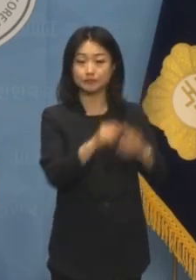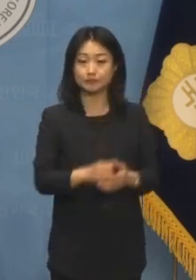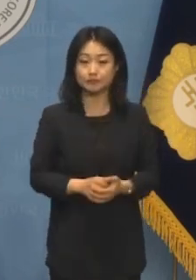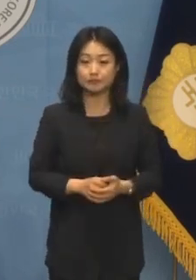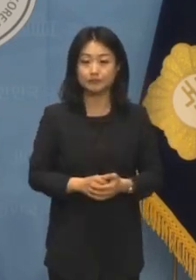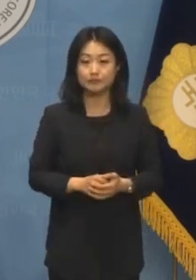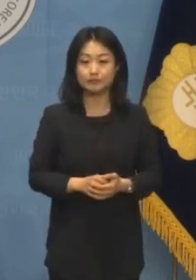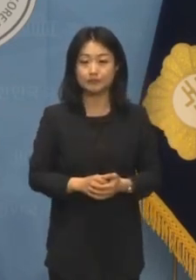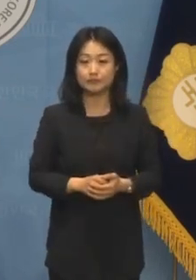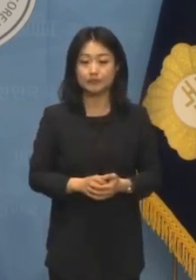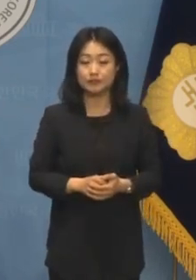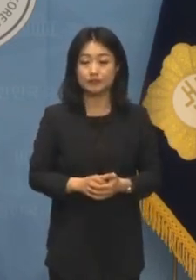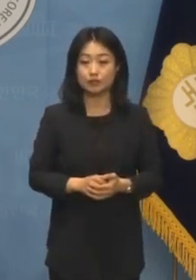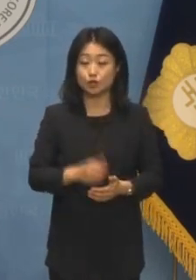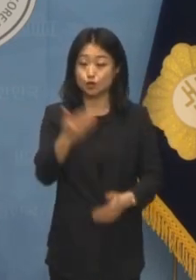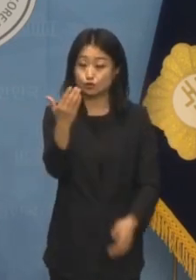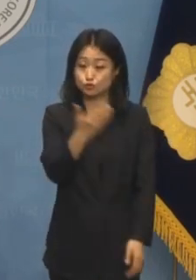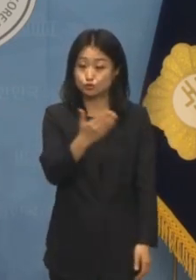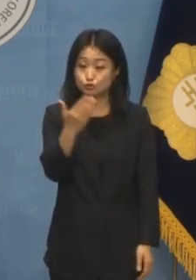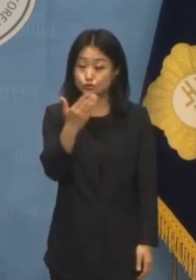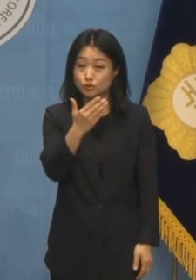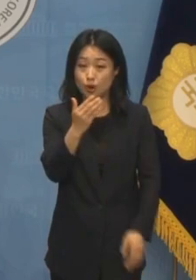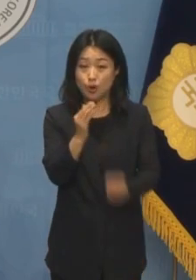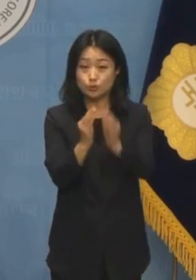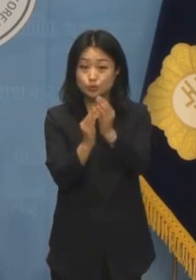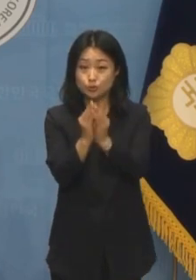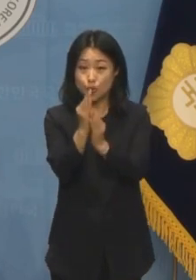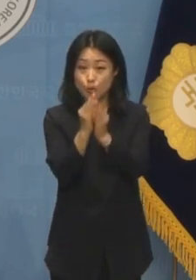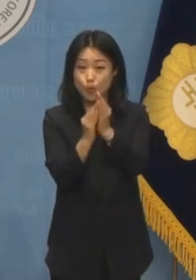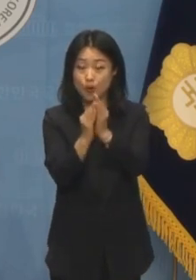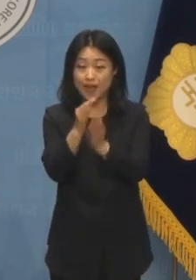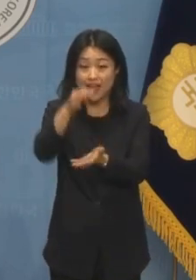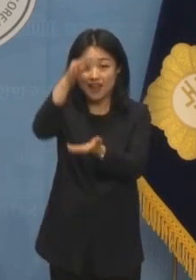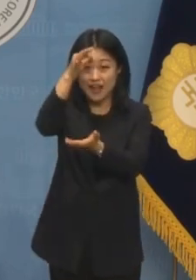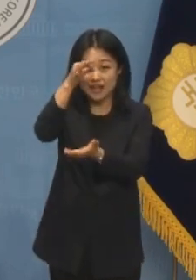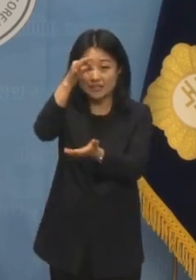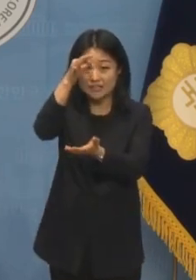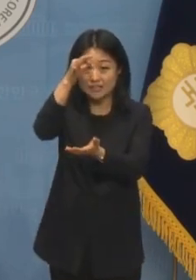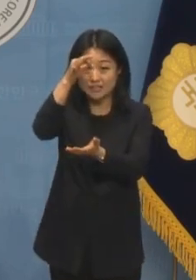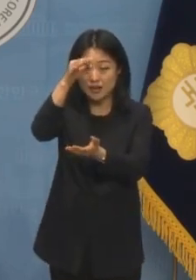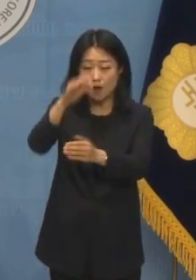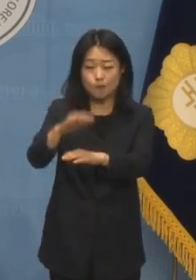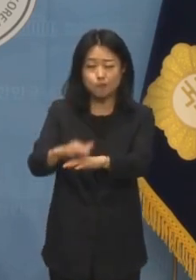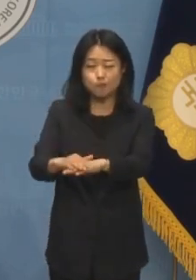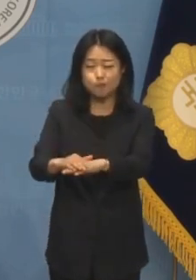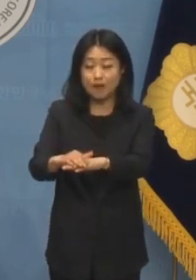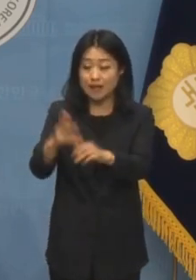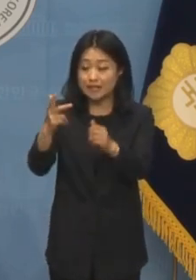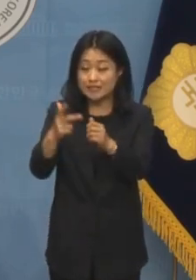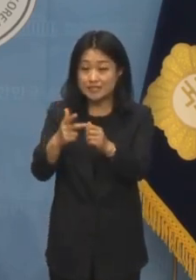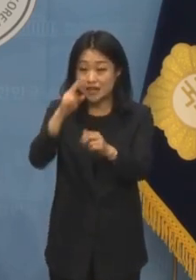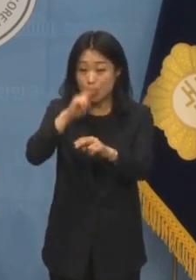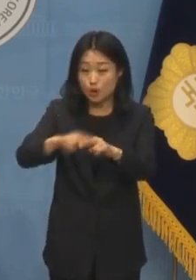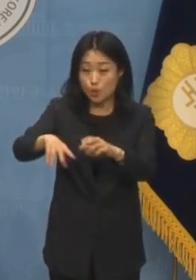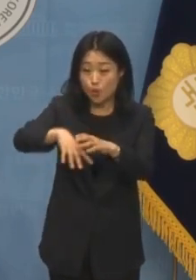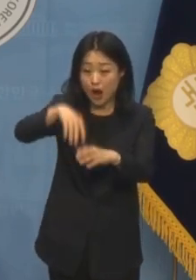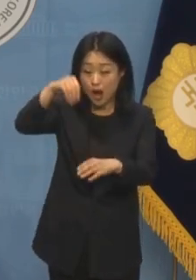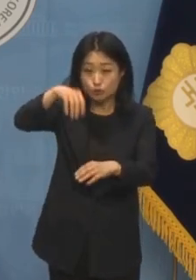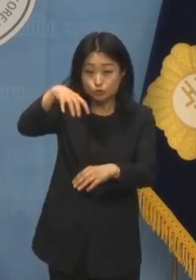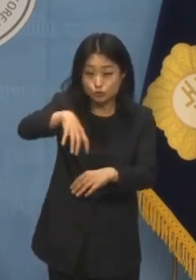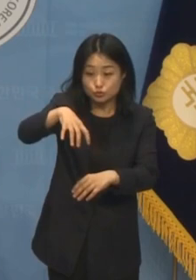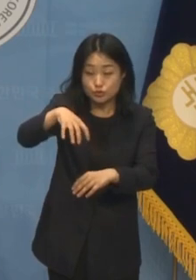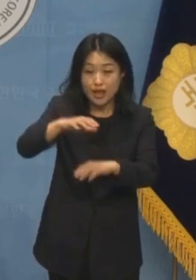혹시 9천조 가치의 석유가스 매장량을 가진 7광구에 대한 뚜렷한 대책이 없으니